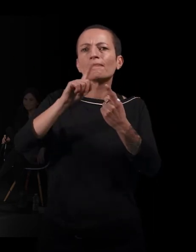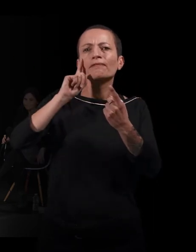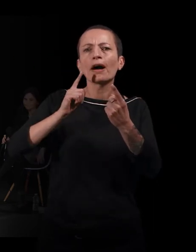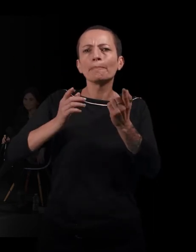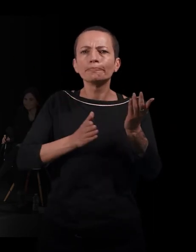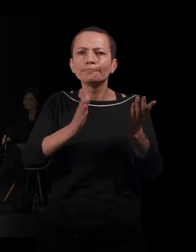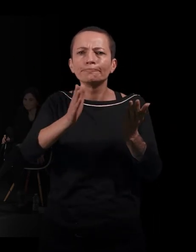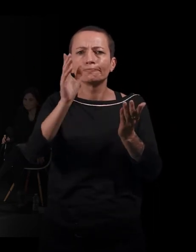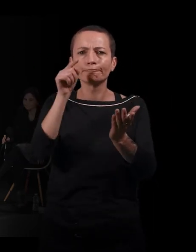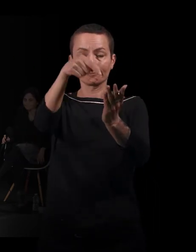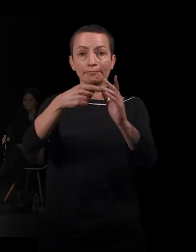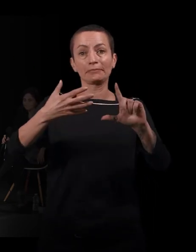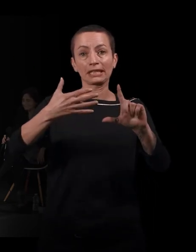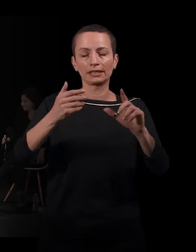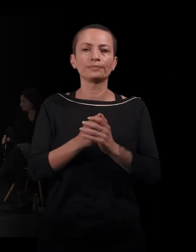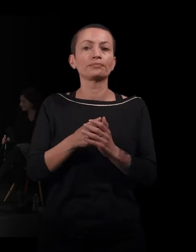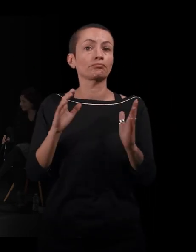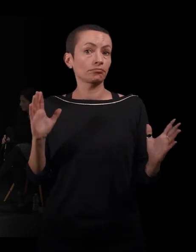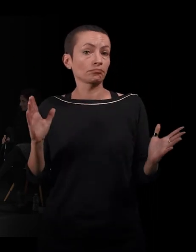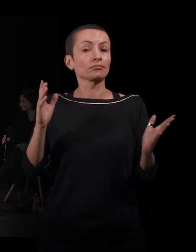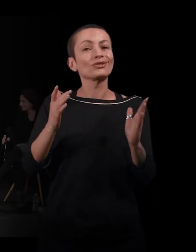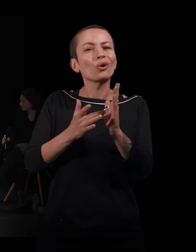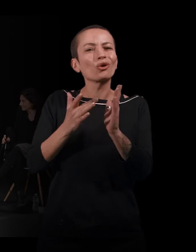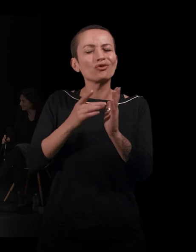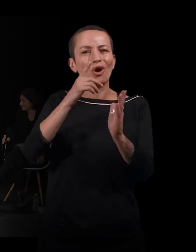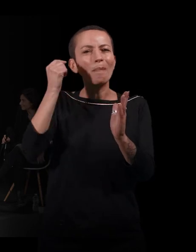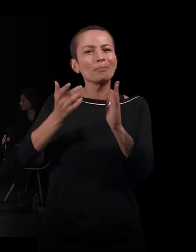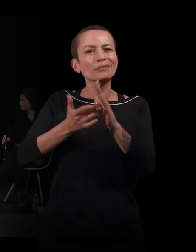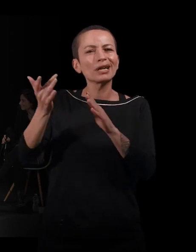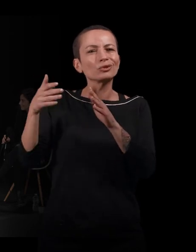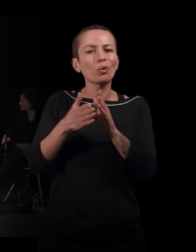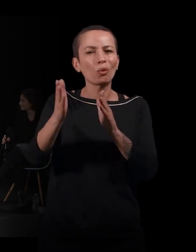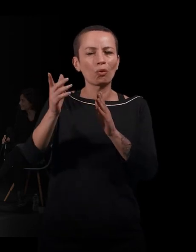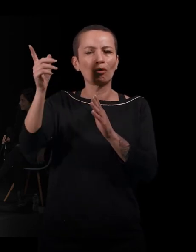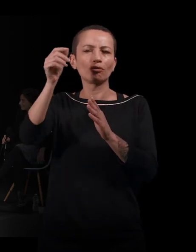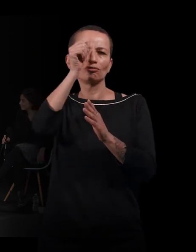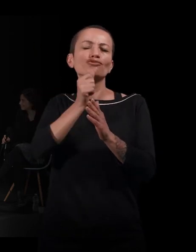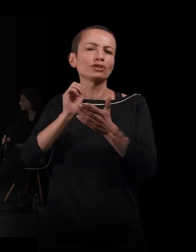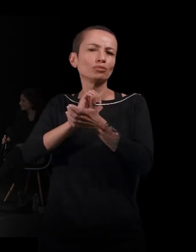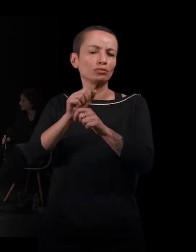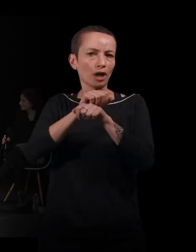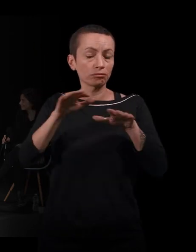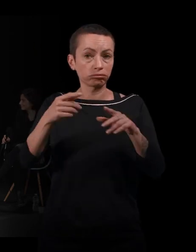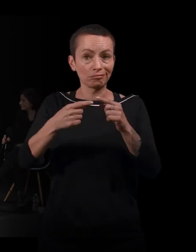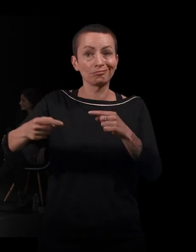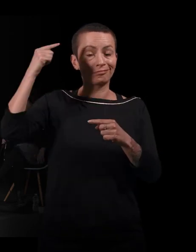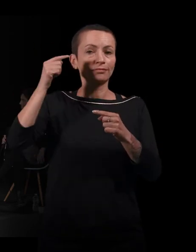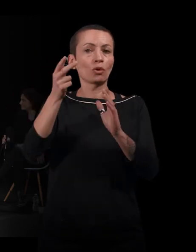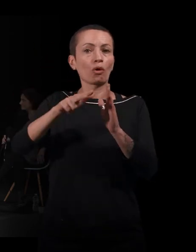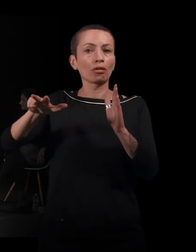des femmes en Méditerranée. Il se trouve que la revue Hommes et Migration qui est publiée par le Musée a consacré à l'automne